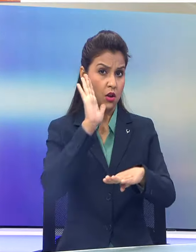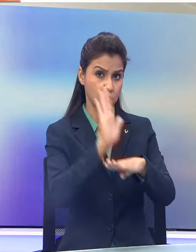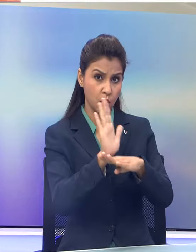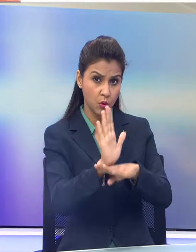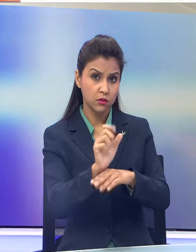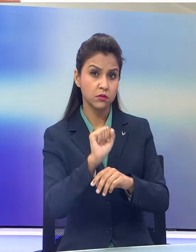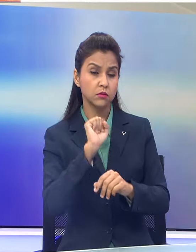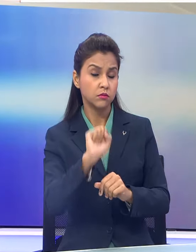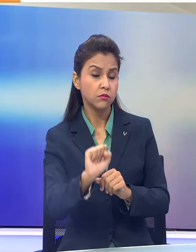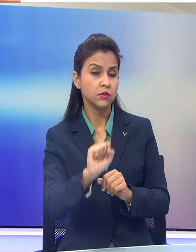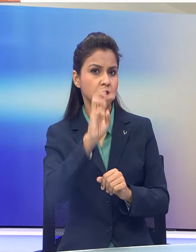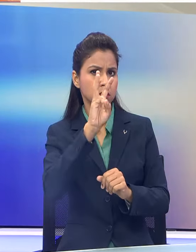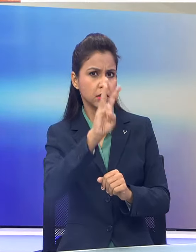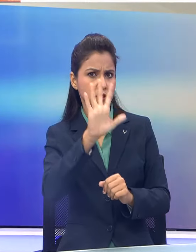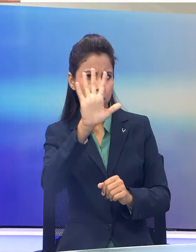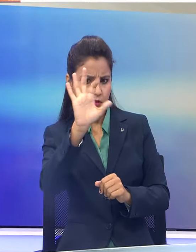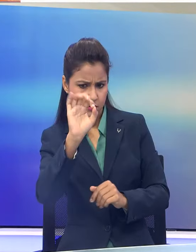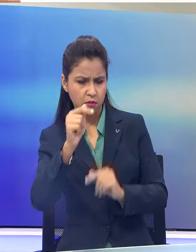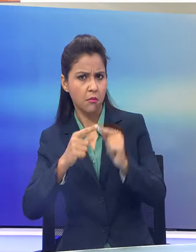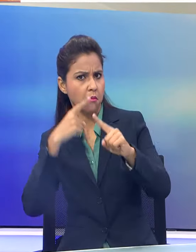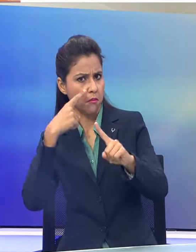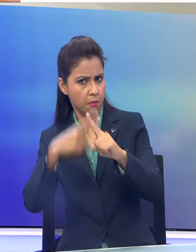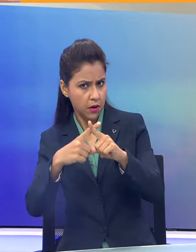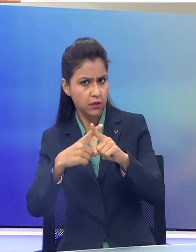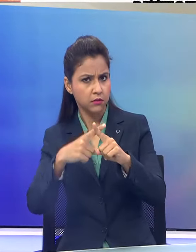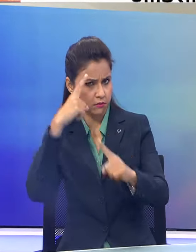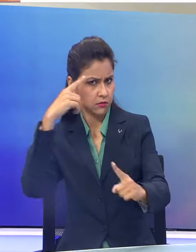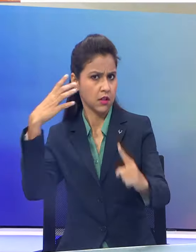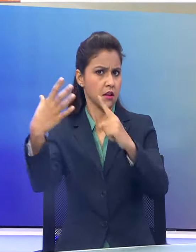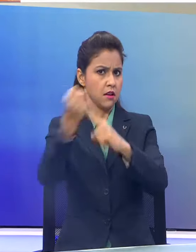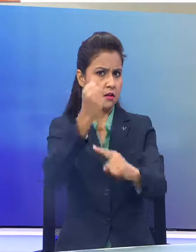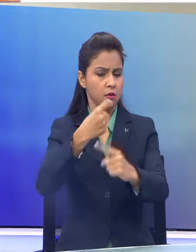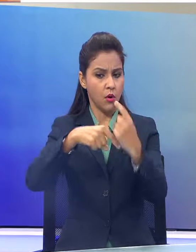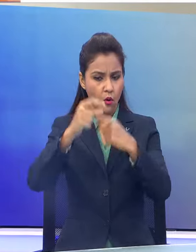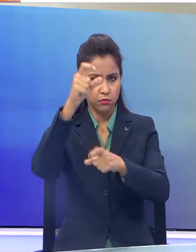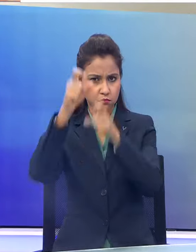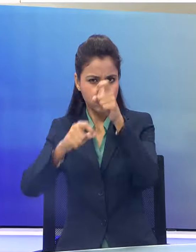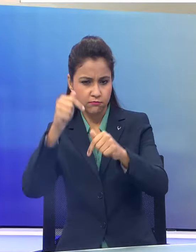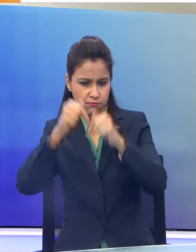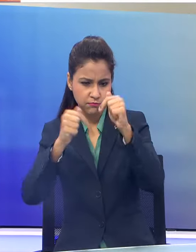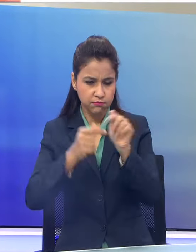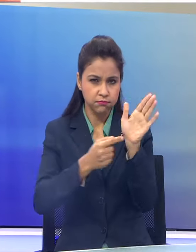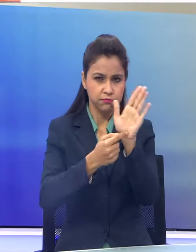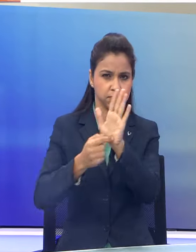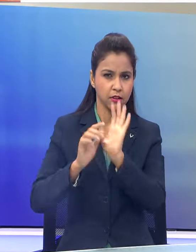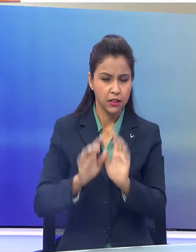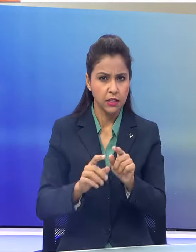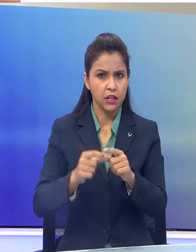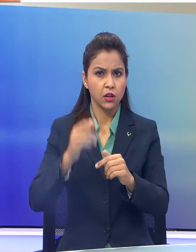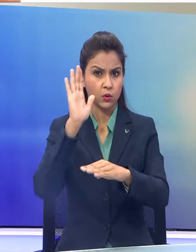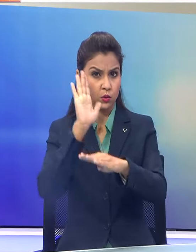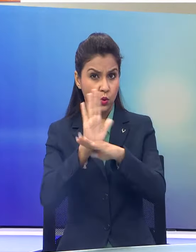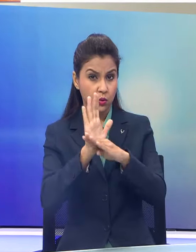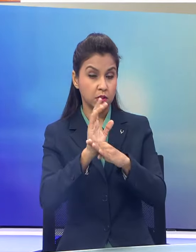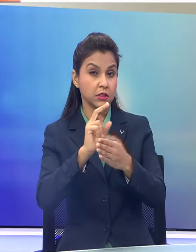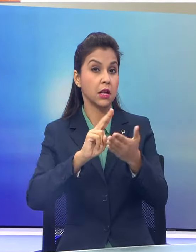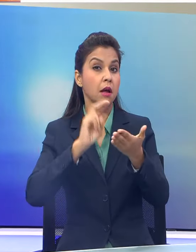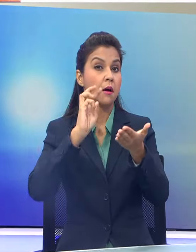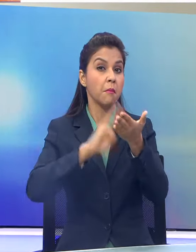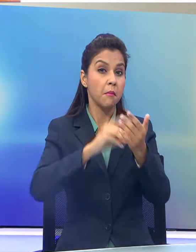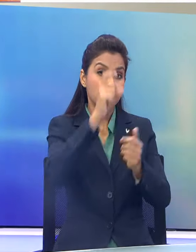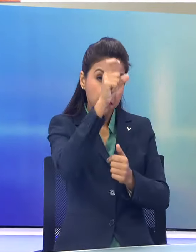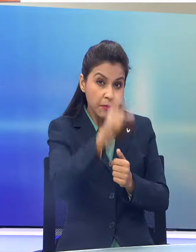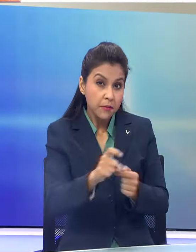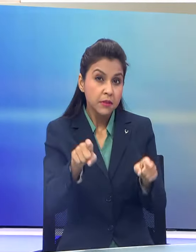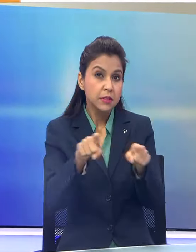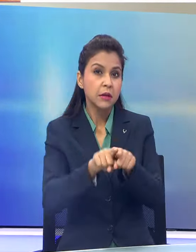अपने 350 प्लस की सीट के लक्षे के साथ मतदाताओं को लुभाने के लिए मैदान में हैं कॉंग्रिस के राश्ट्रे अध्यक्ष मलिकार जुन